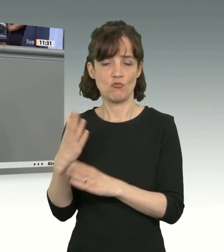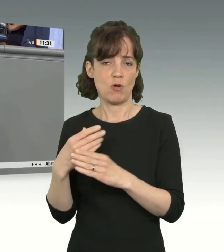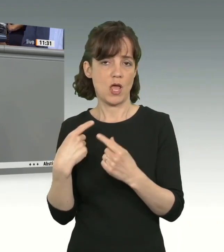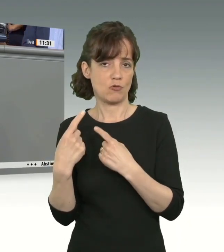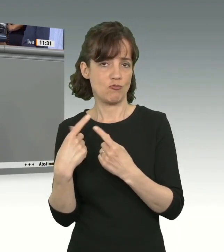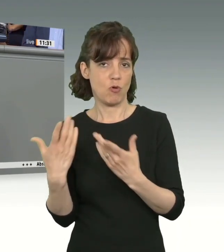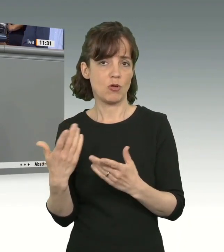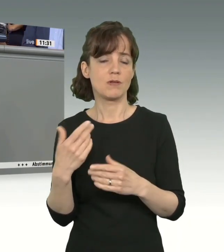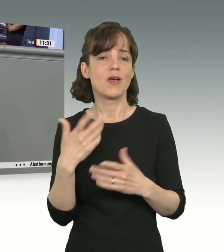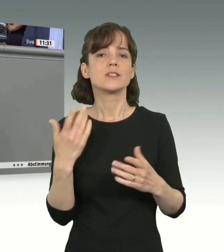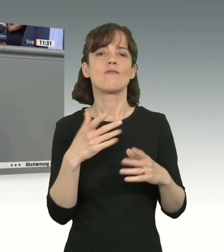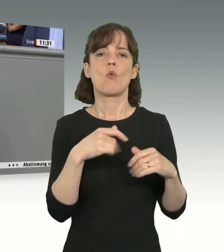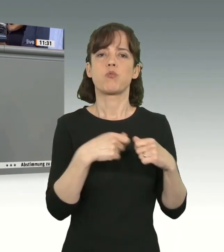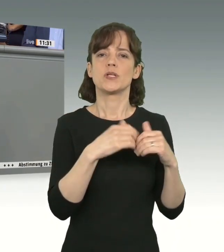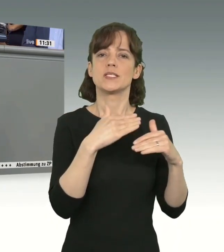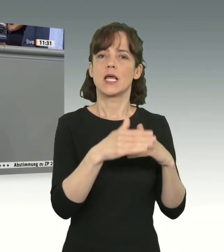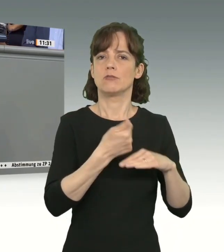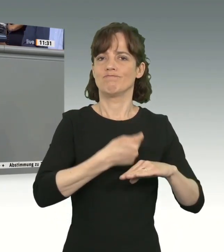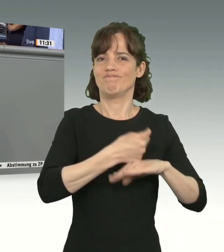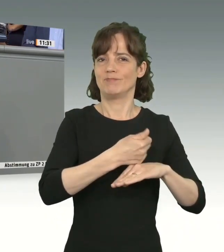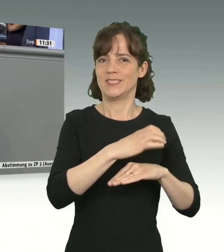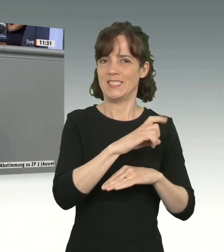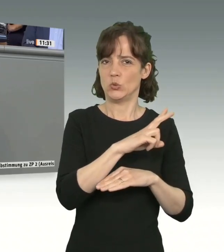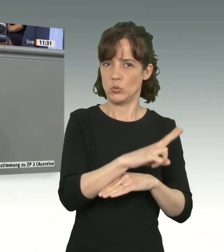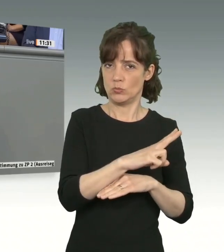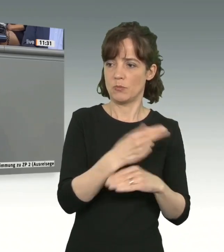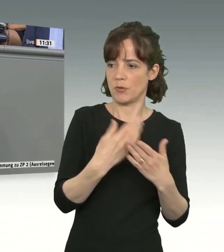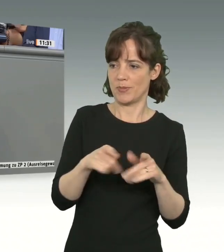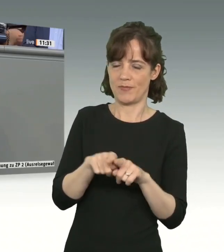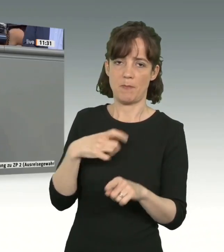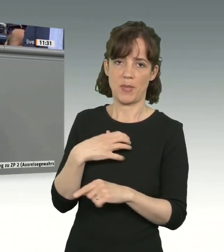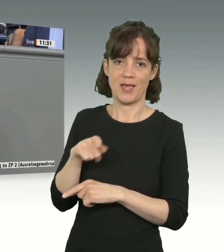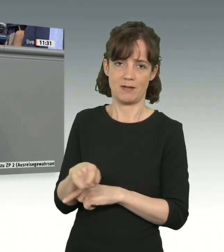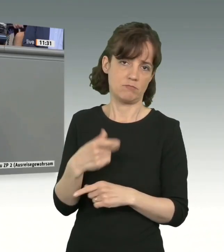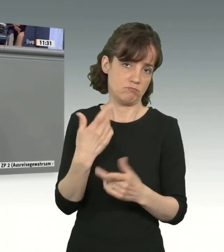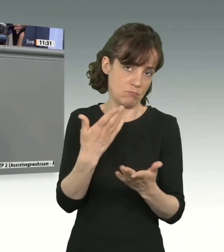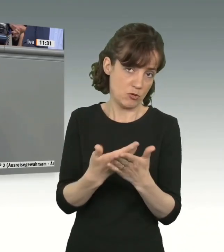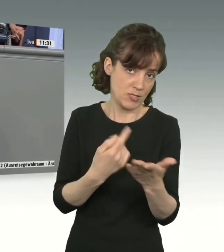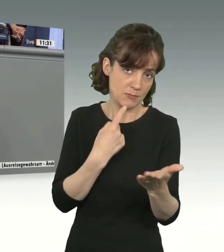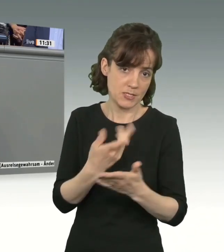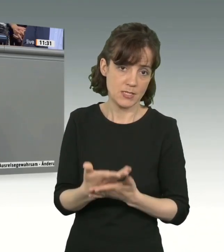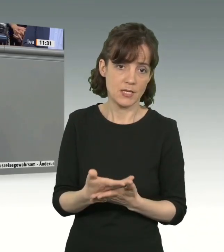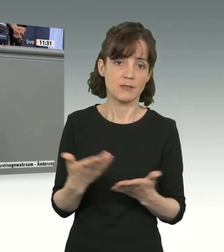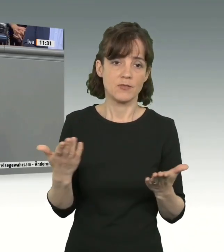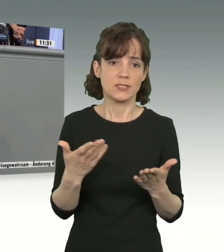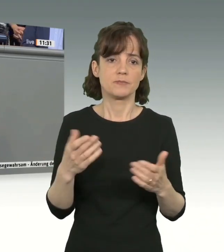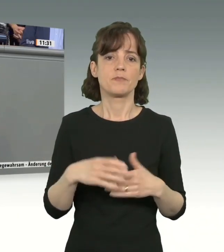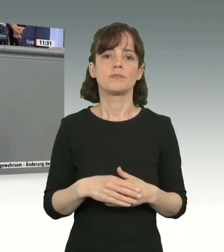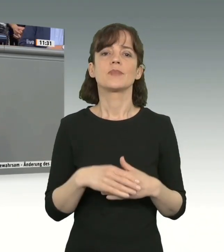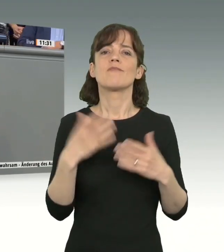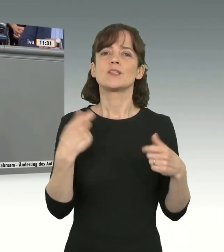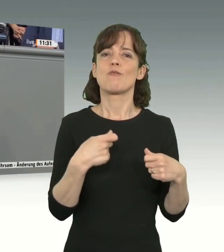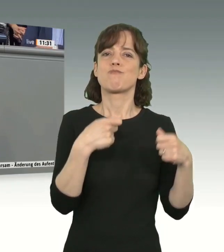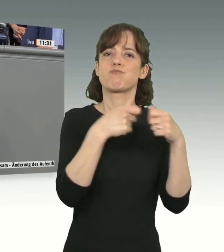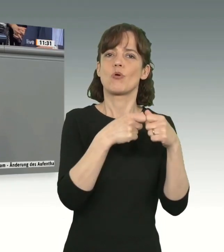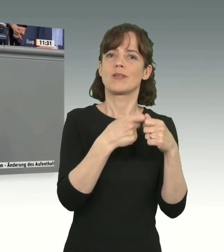CDU-geführten Länder ist dem Beispiel Bayern, das von Ihnen angebracht worden ist, nachkommt und endlich die Mittel, die der Bund den